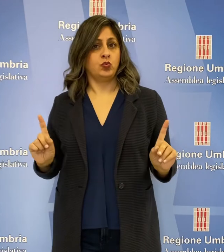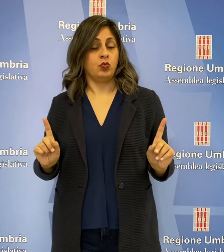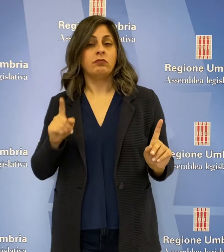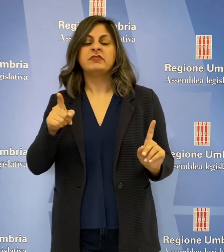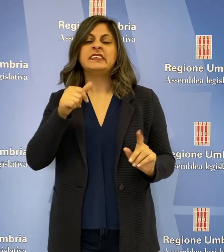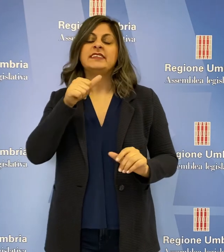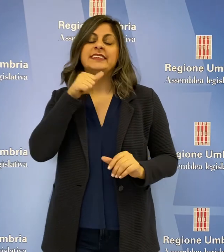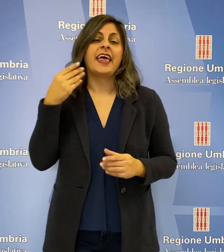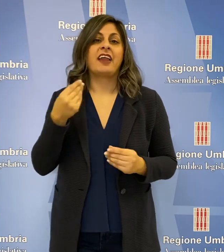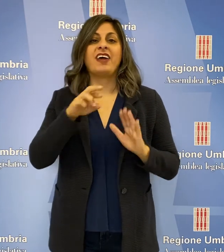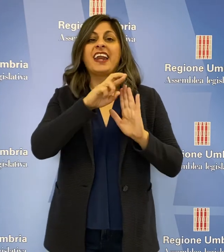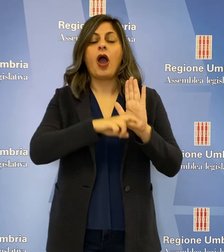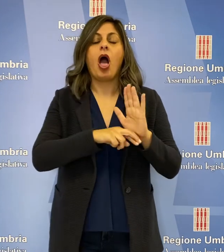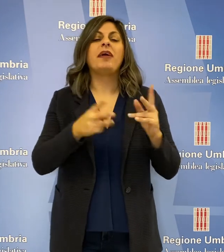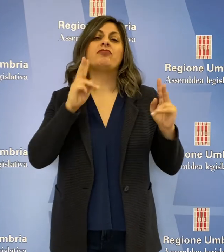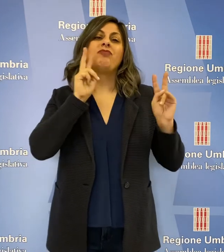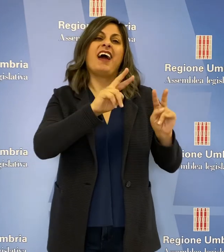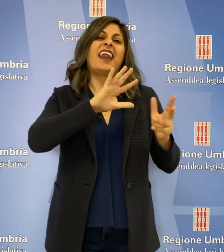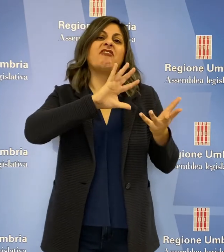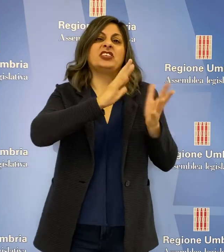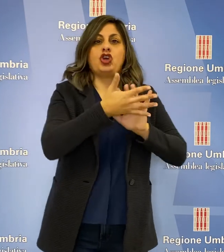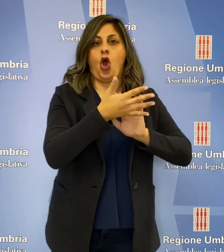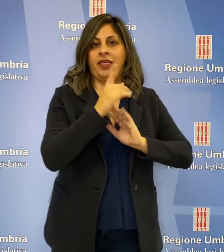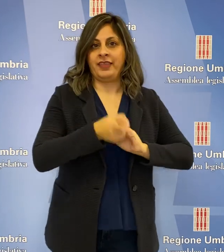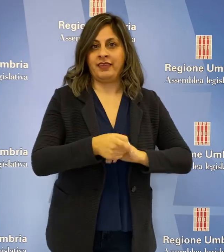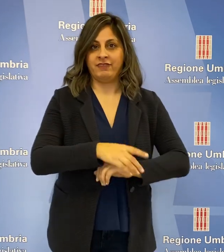nessuno, quindi serve una revisione del regolamento.